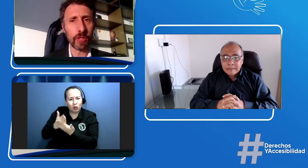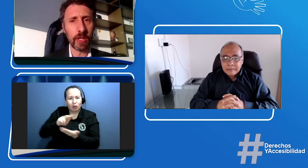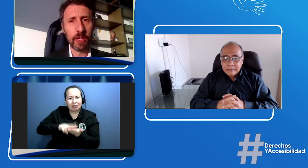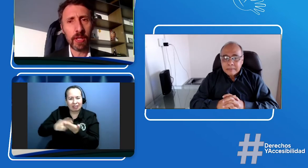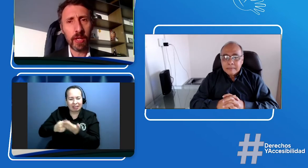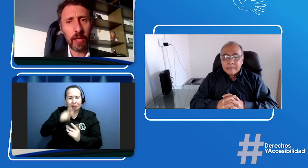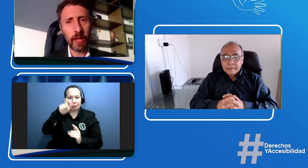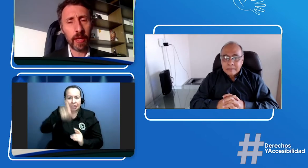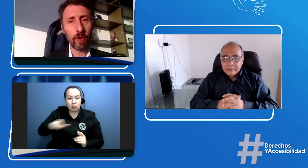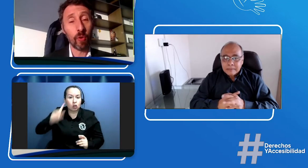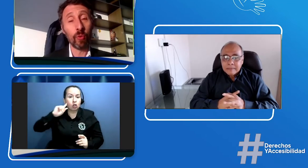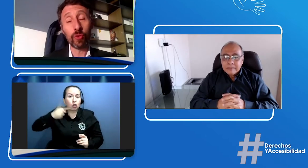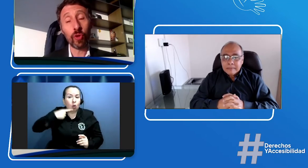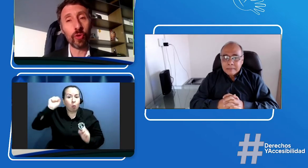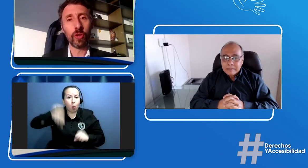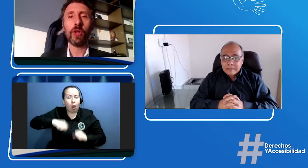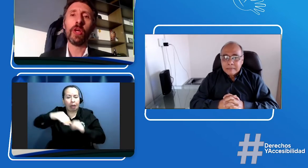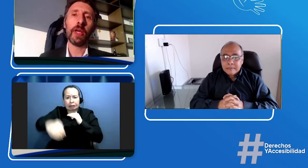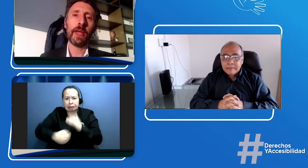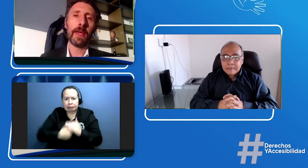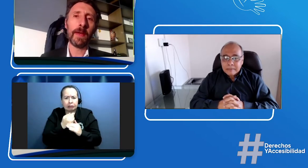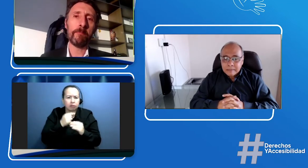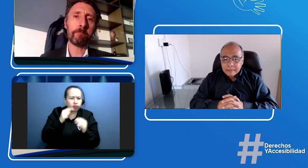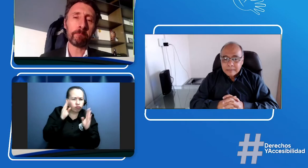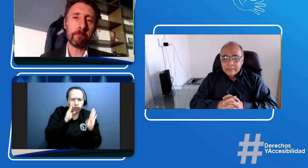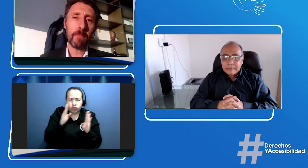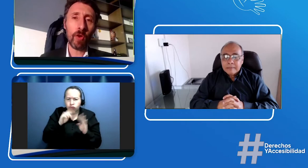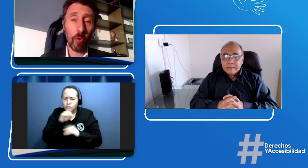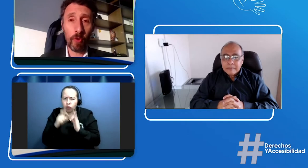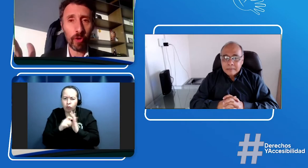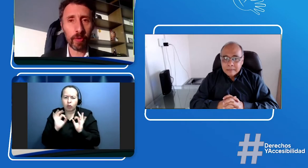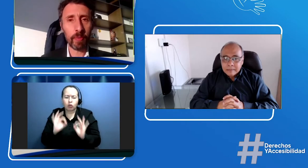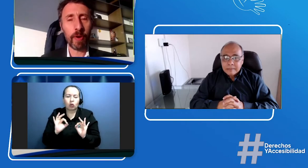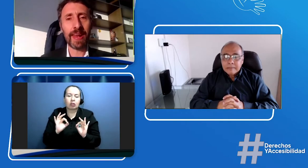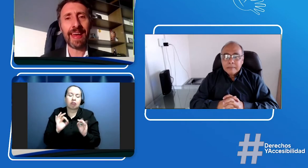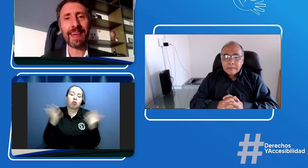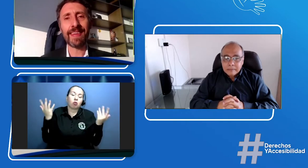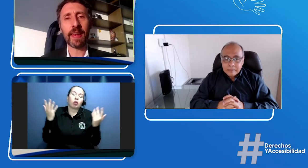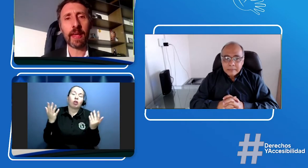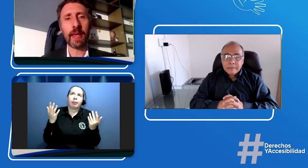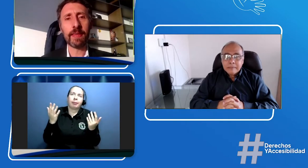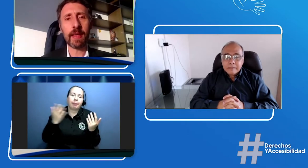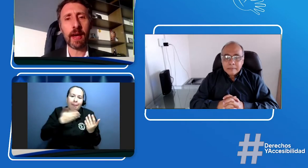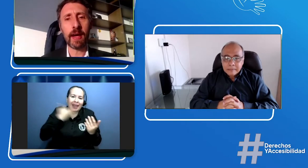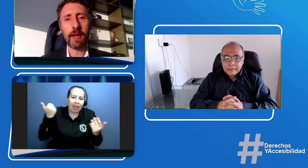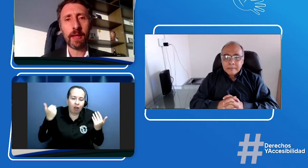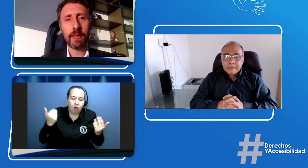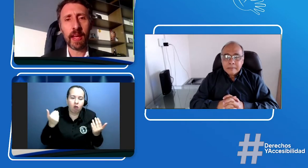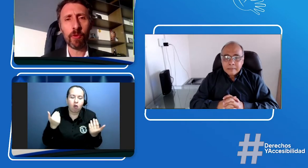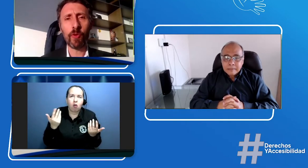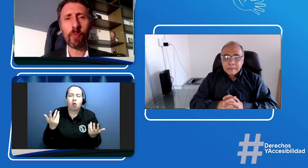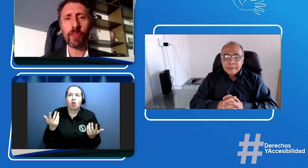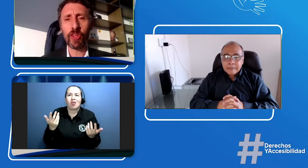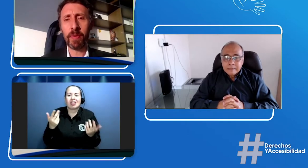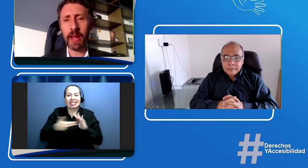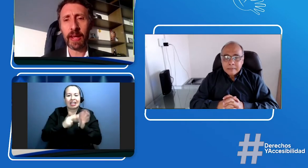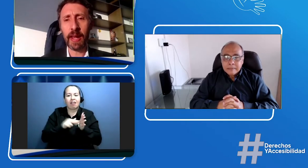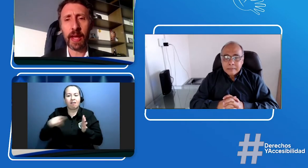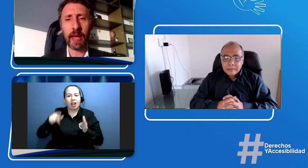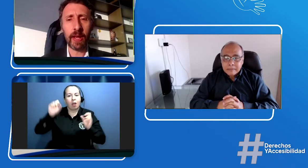en conjunto con o mejor puedan hacer esta digamos formación de manera clara en